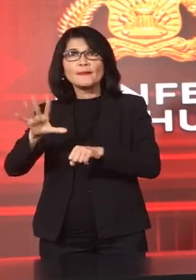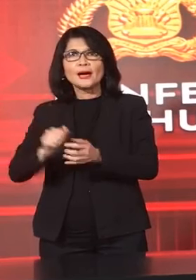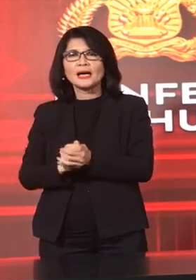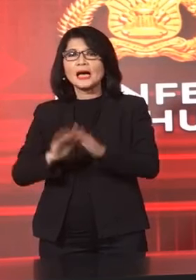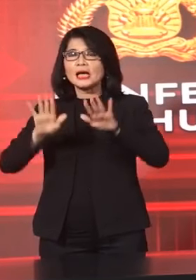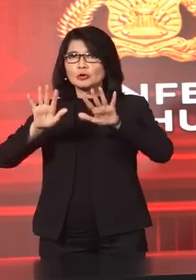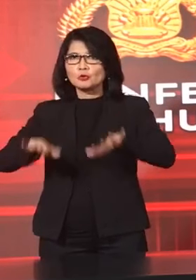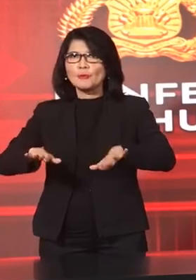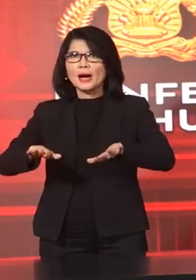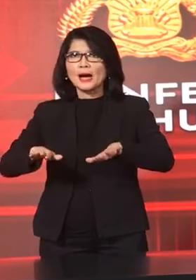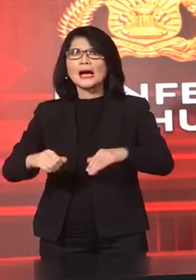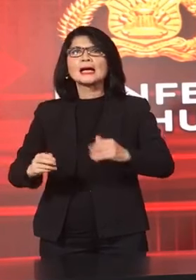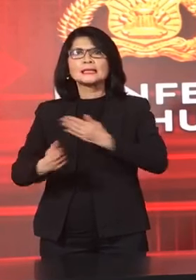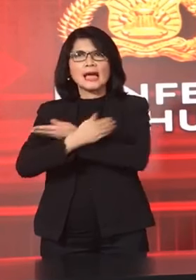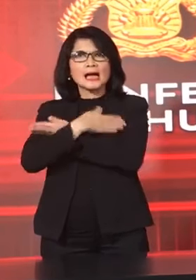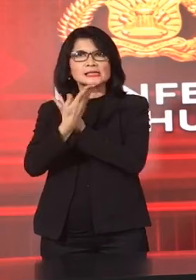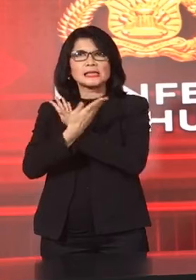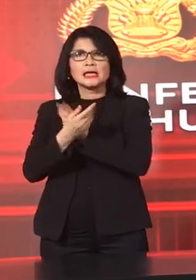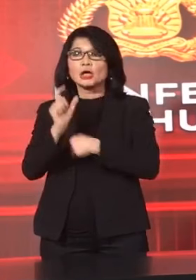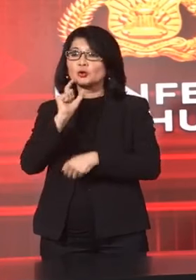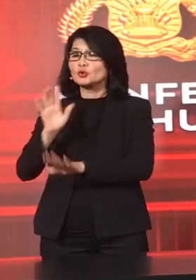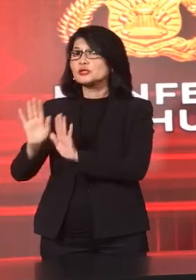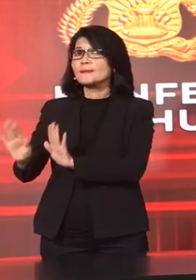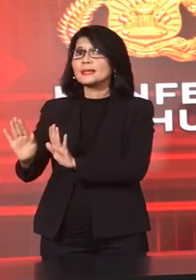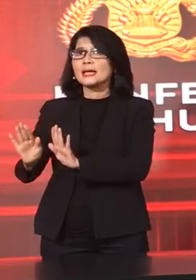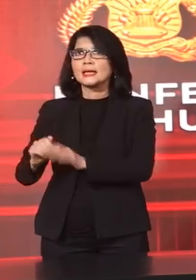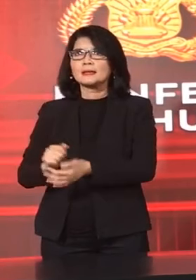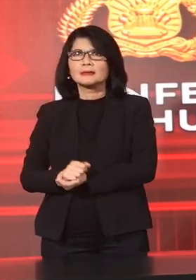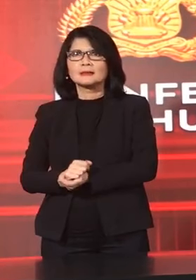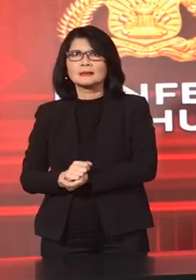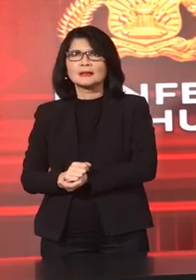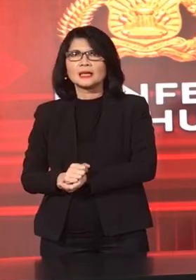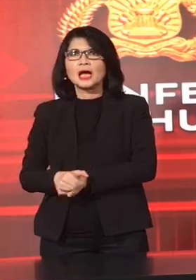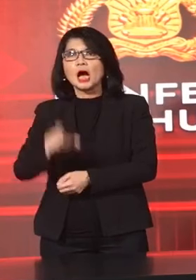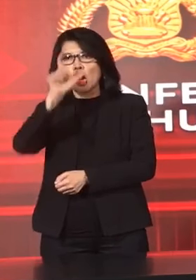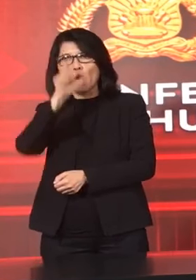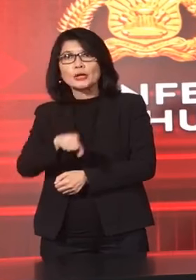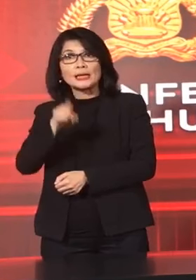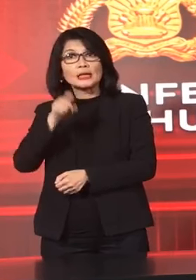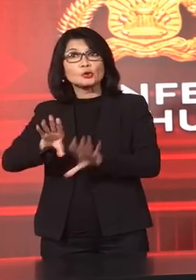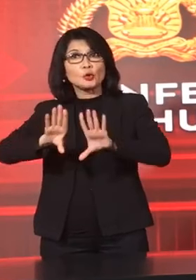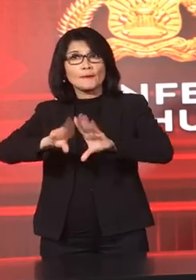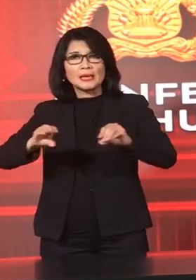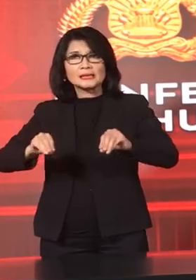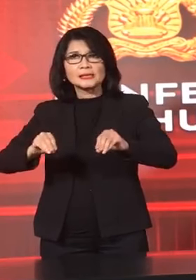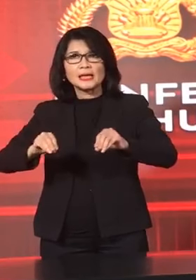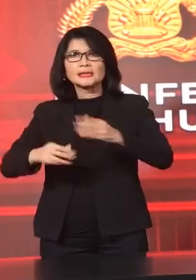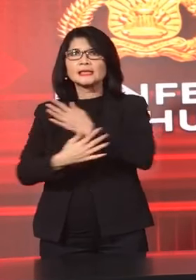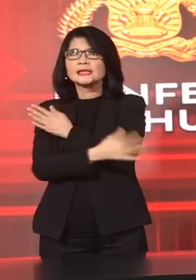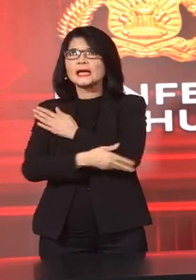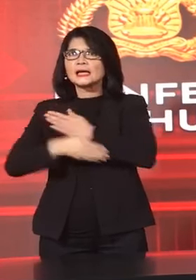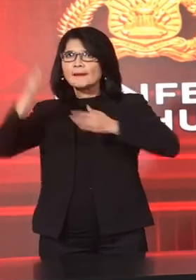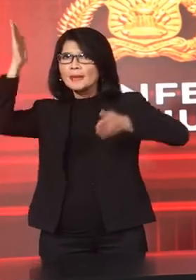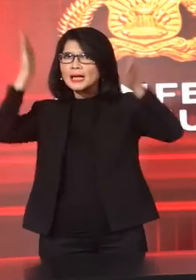Bertempat Tinggal Di Aceh Dan Sementara Yang Bersangkutan Sedang Bekerja Di Malaysia